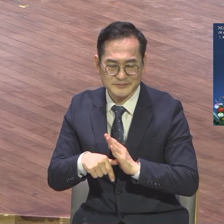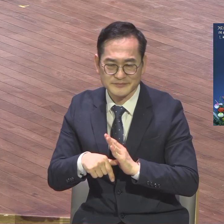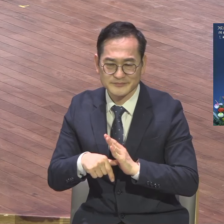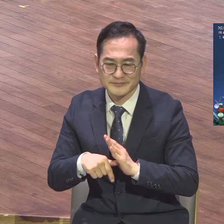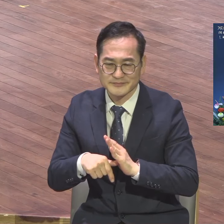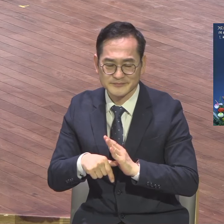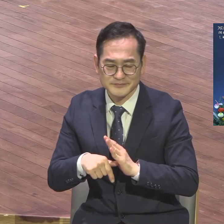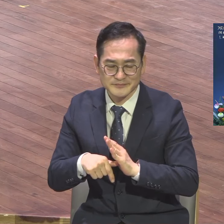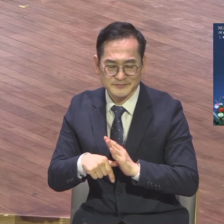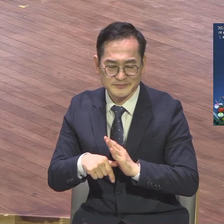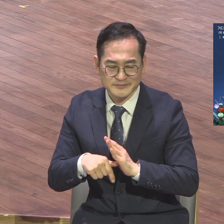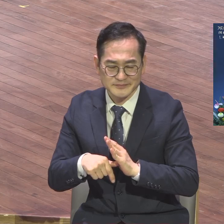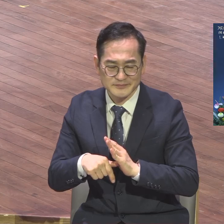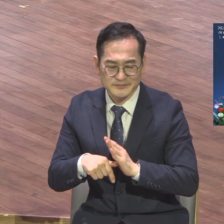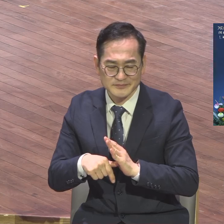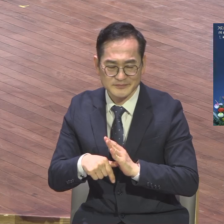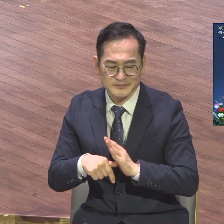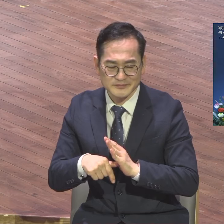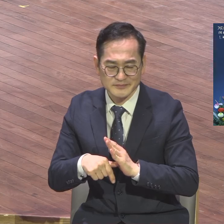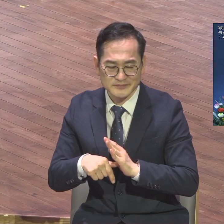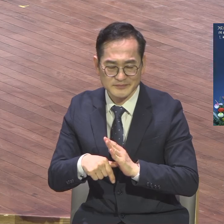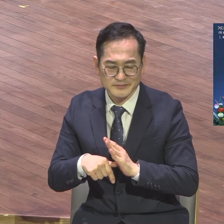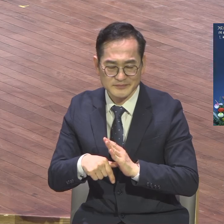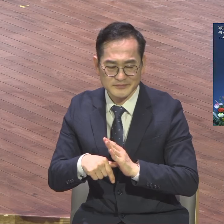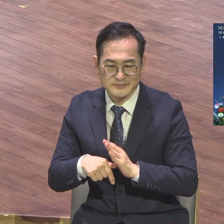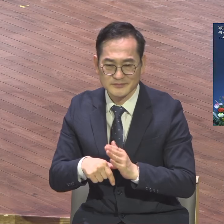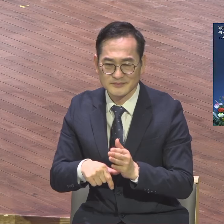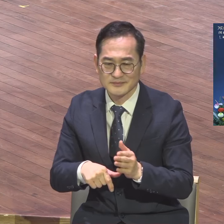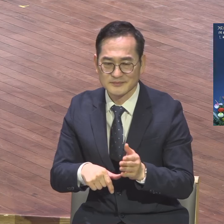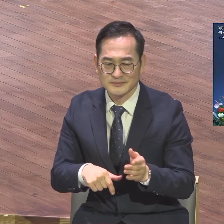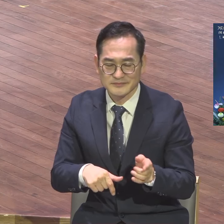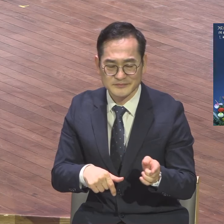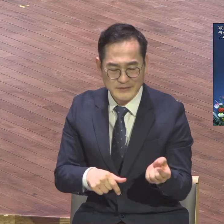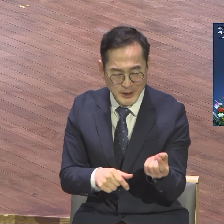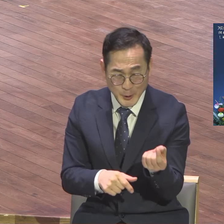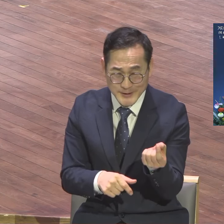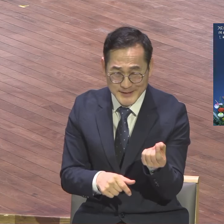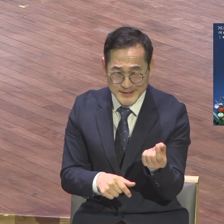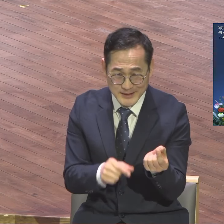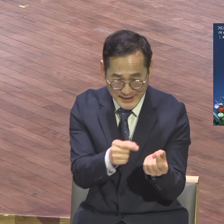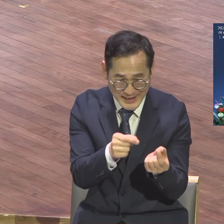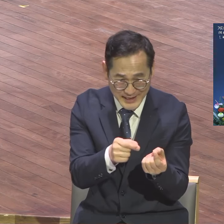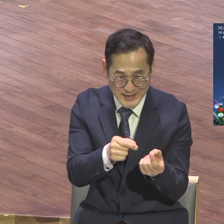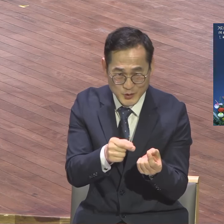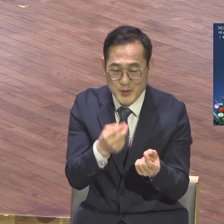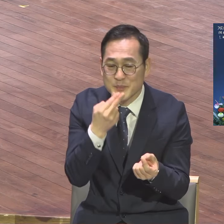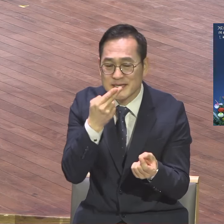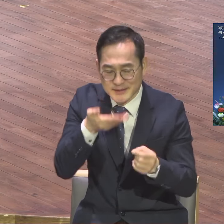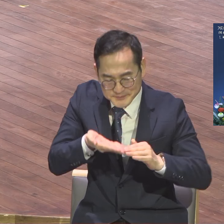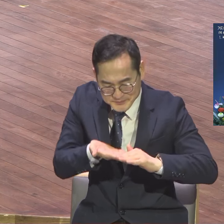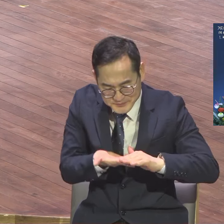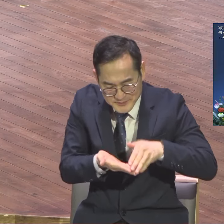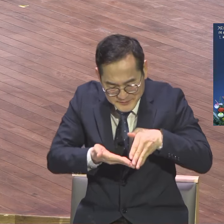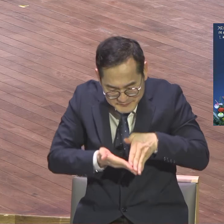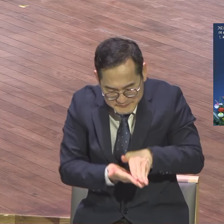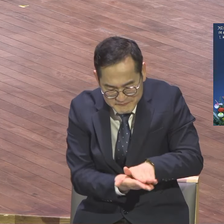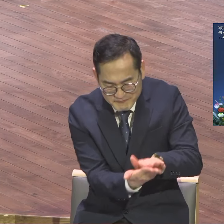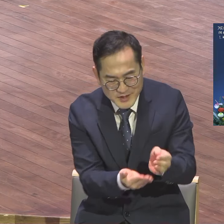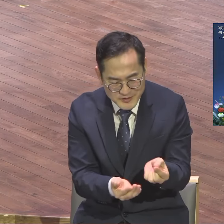하나씩 딱 주라. 개다시 한 개가 얼마나 신앙이 비록 개다시 교회 나오면 개다시 있잖아요.